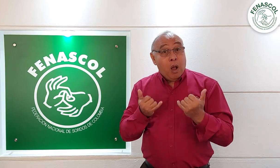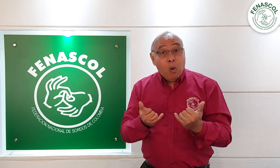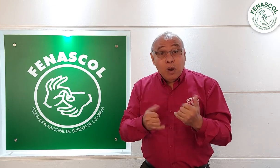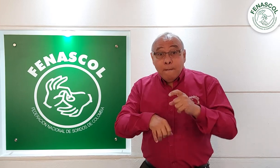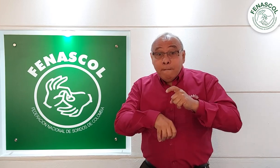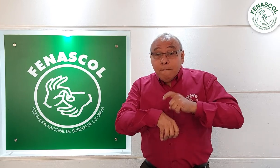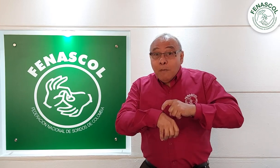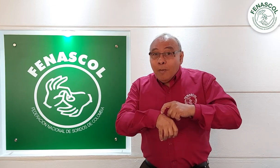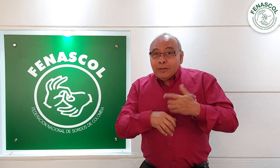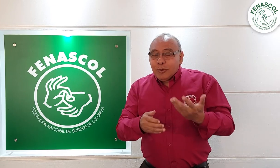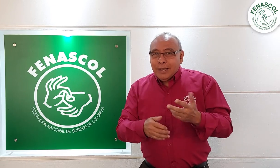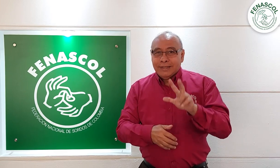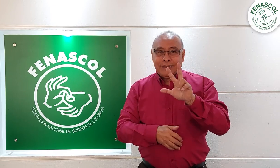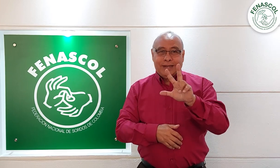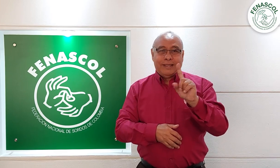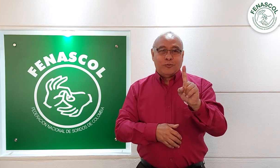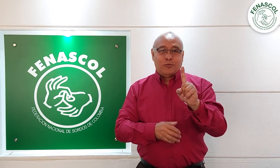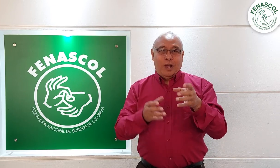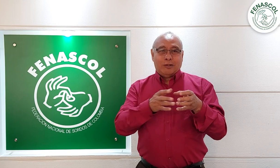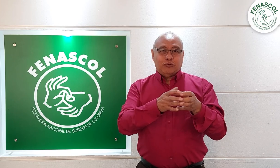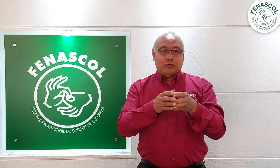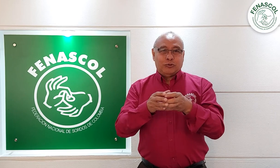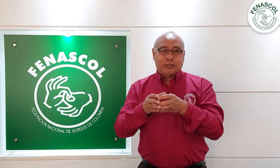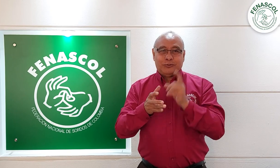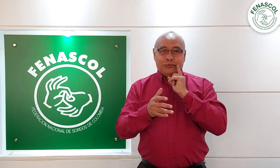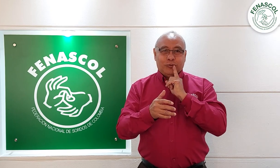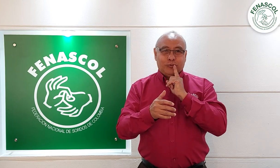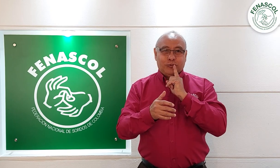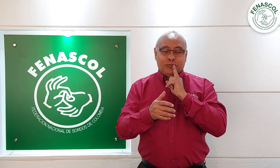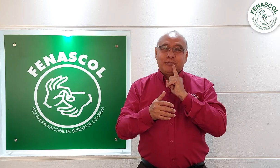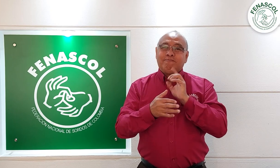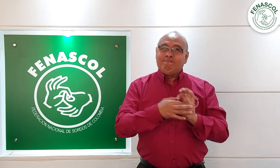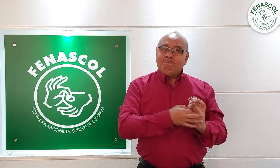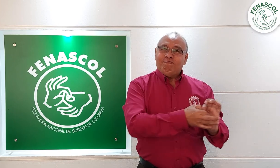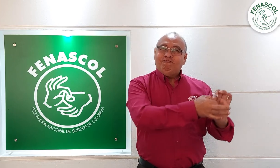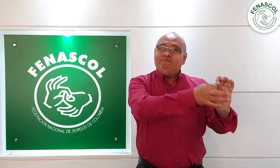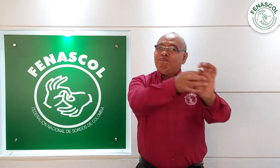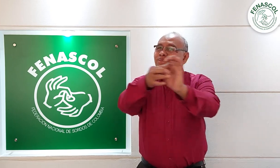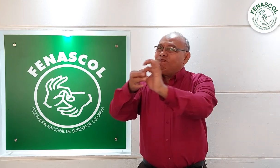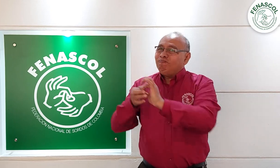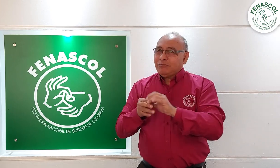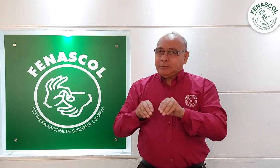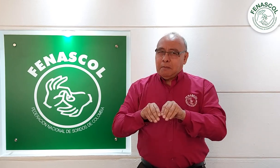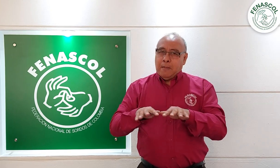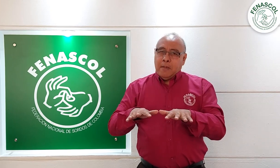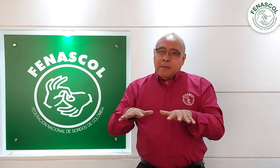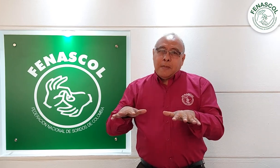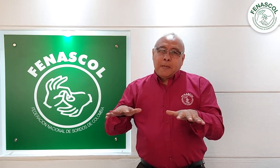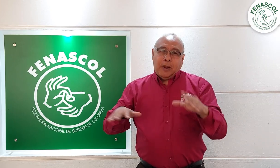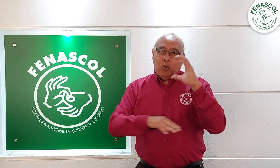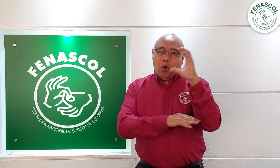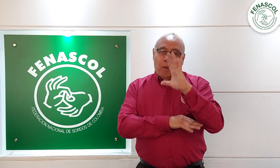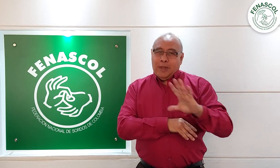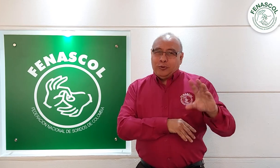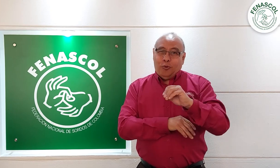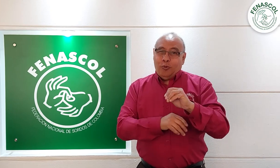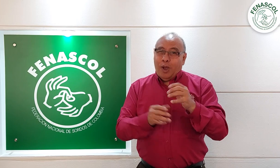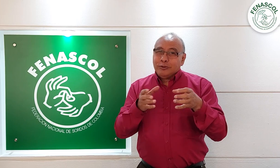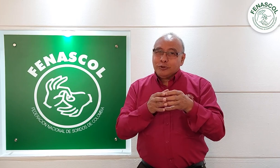Nos hemos constituido en un movimiento asociativo conformado actualmente por 31 asociaciones de sordos distribuidas en todo el